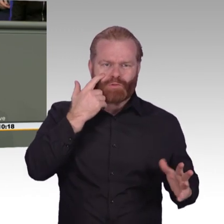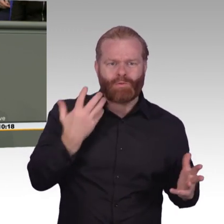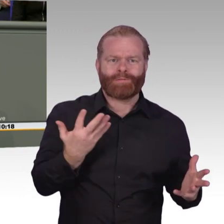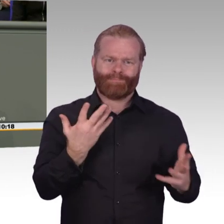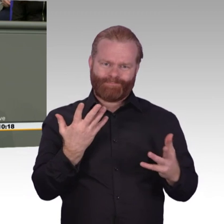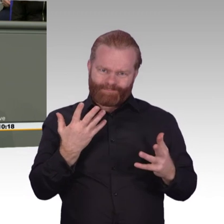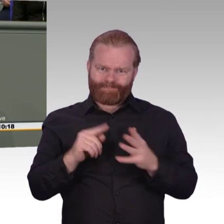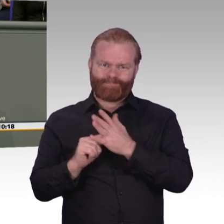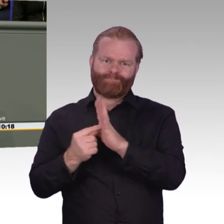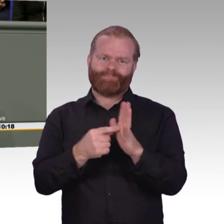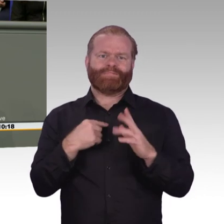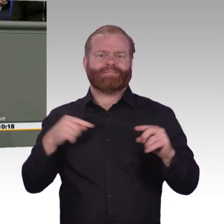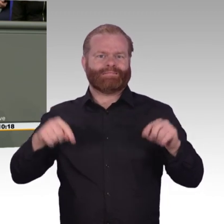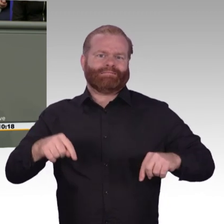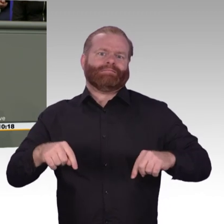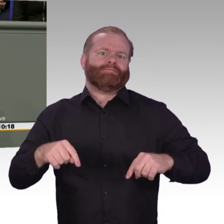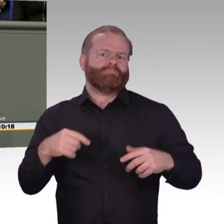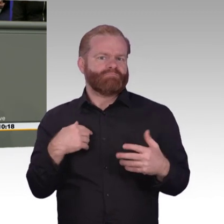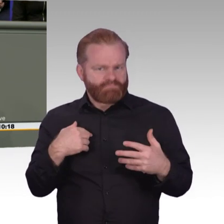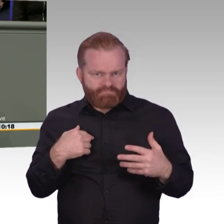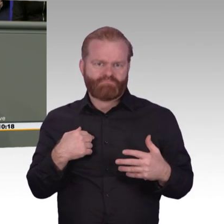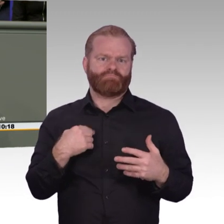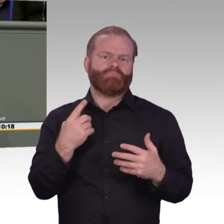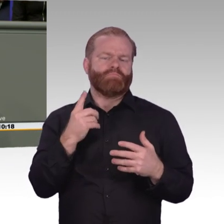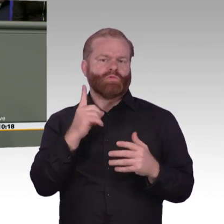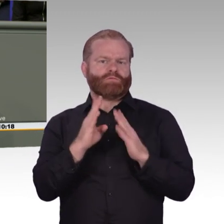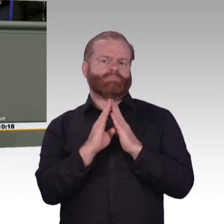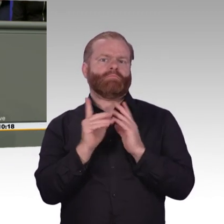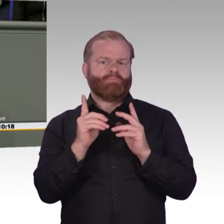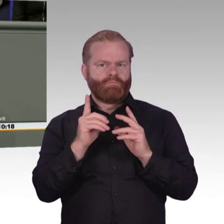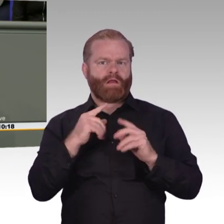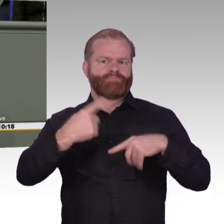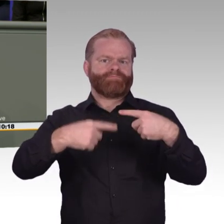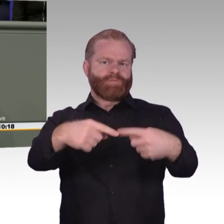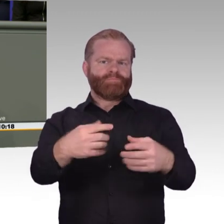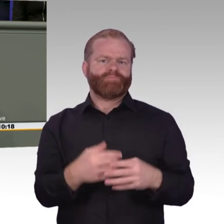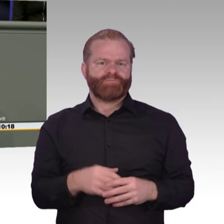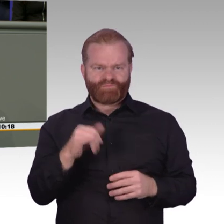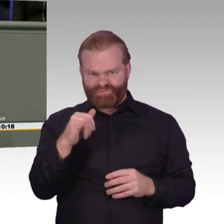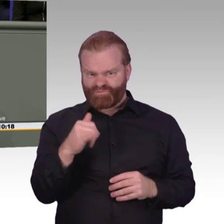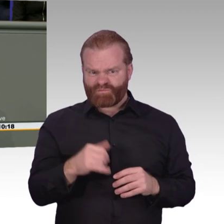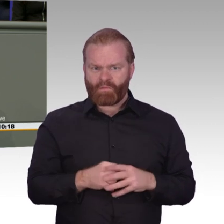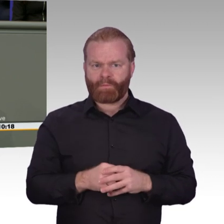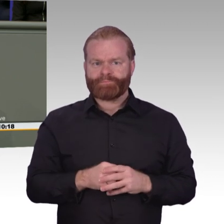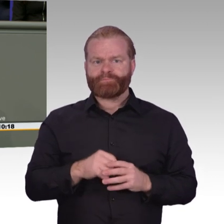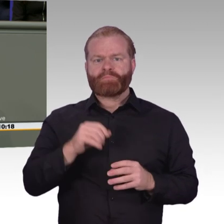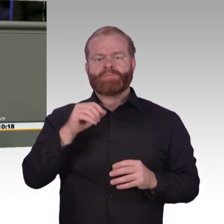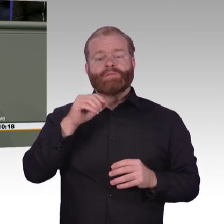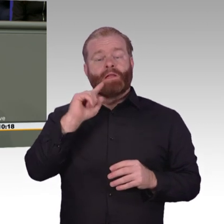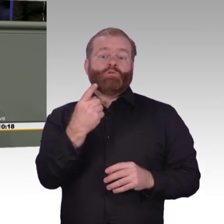Die heute diskutierte Umsetzungsstrategie ist eine Antwort darauf. Denn wenn wir den Menschen in den Mittelpunkt stellen,